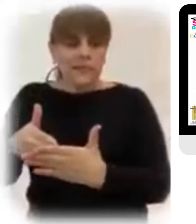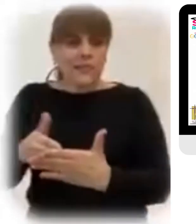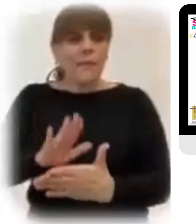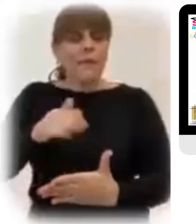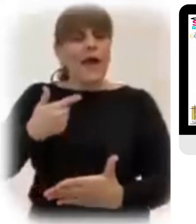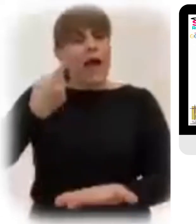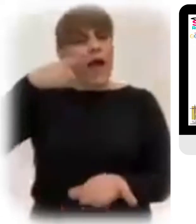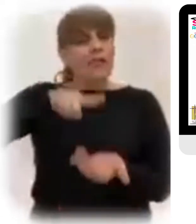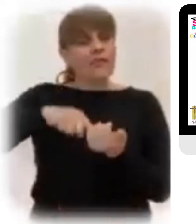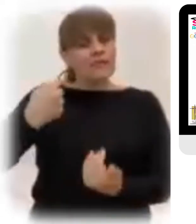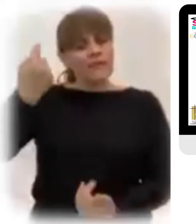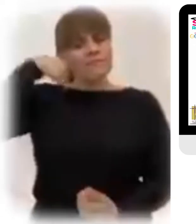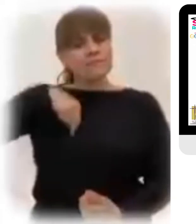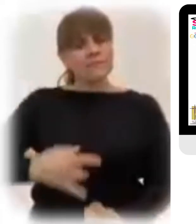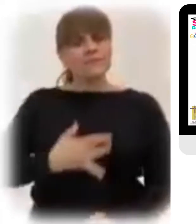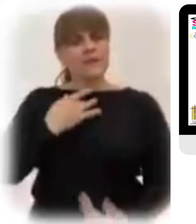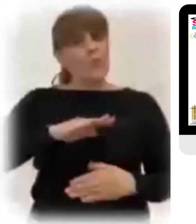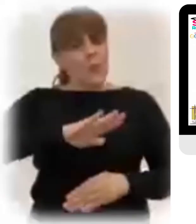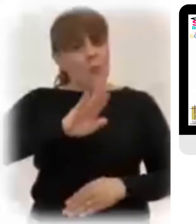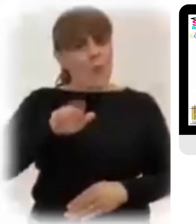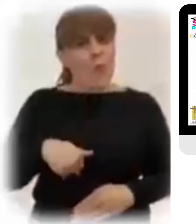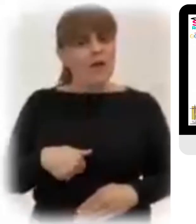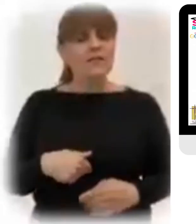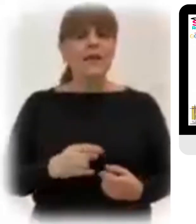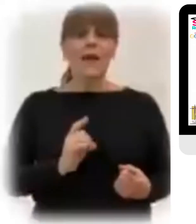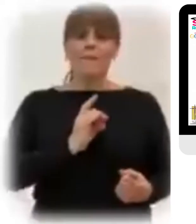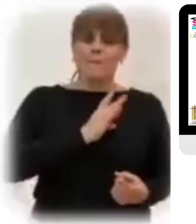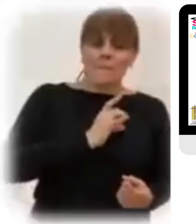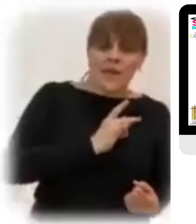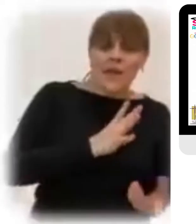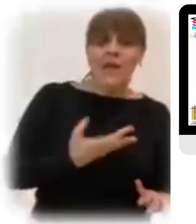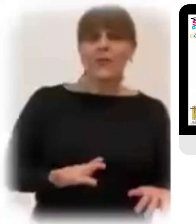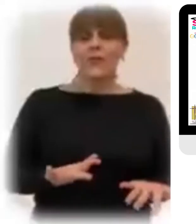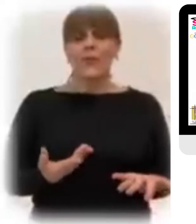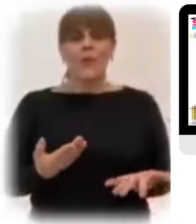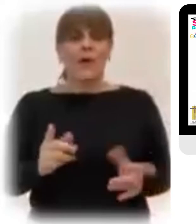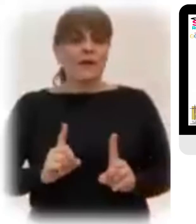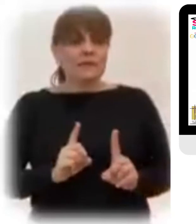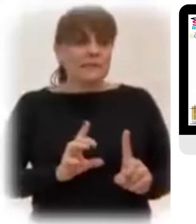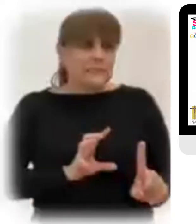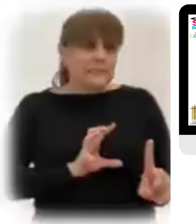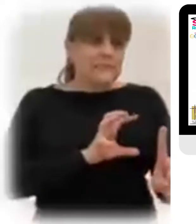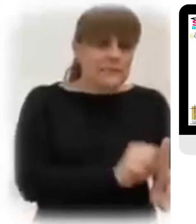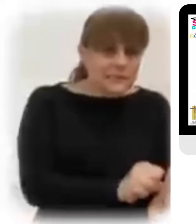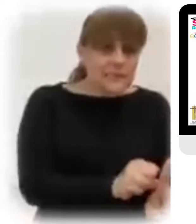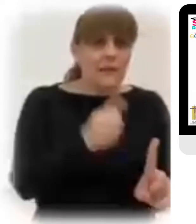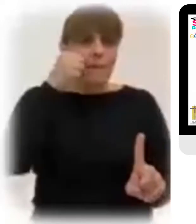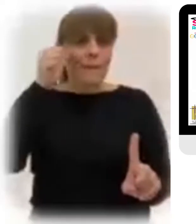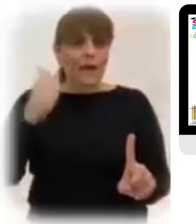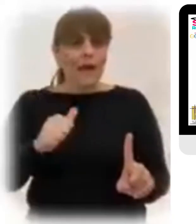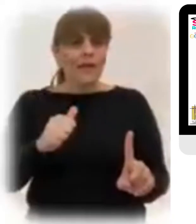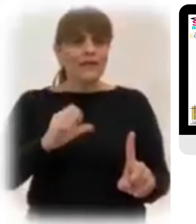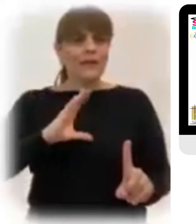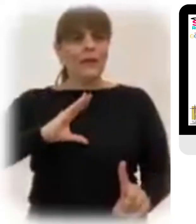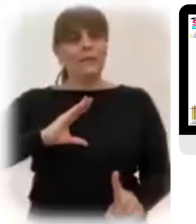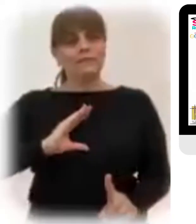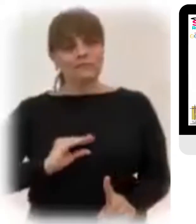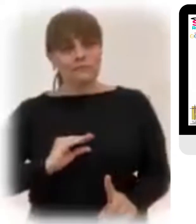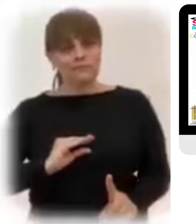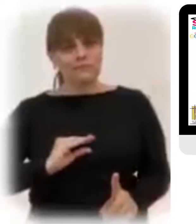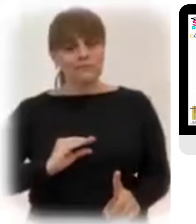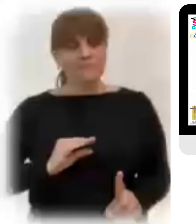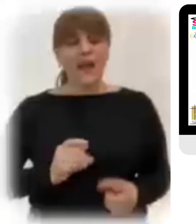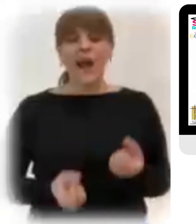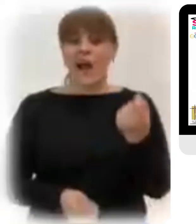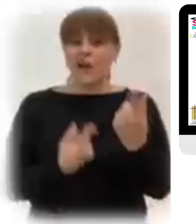en el silencio de la muerte A los cristianos apocados por el temor La persecución y el